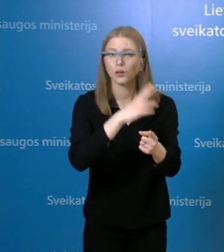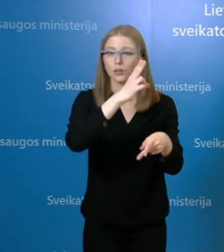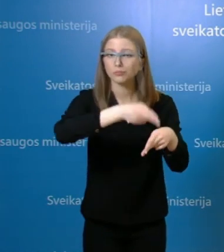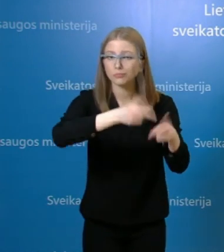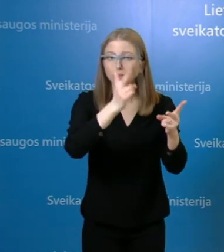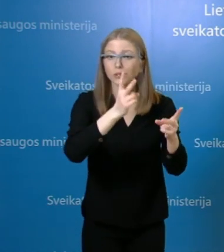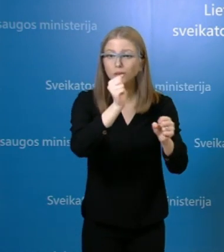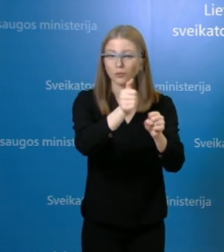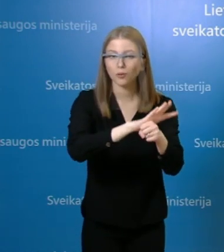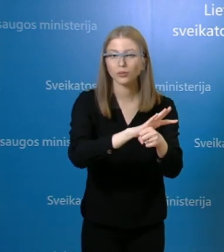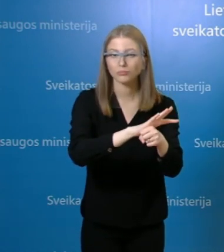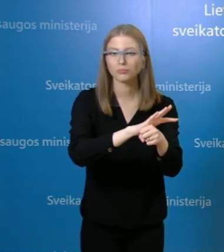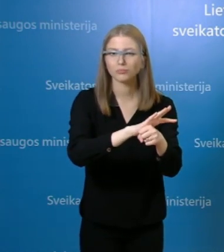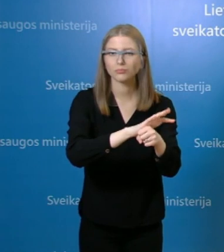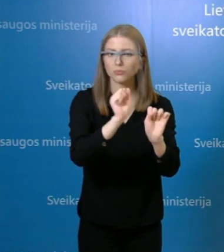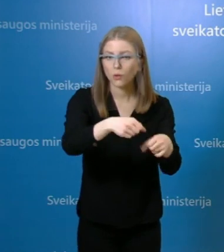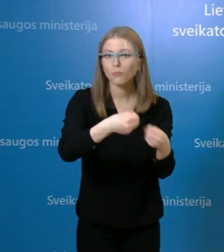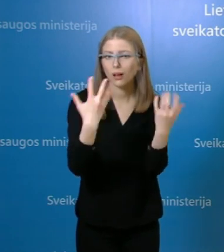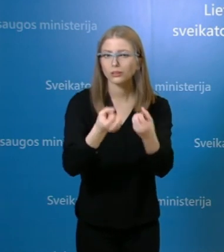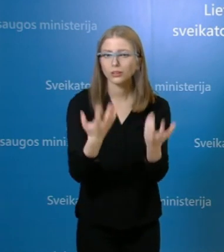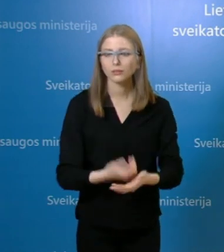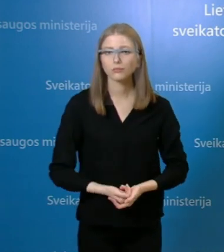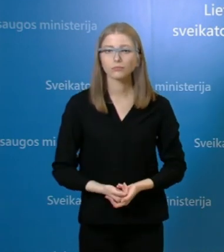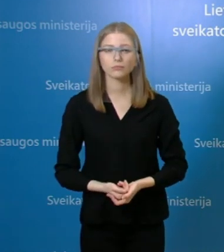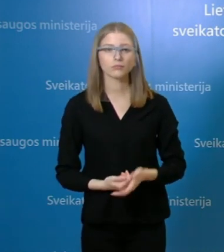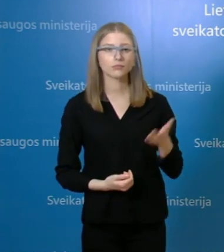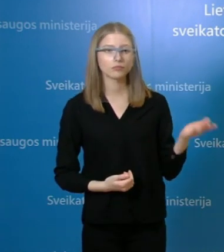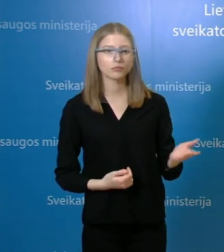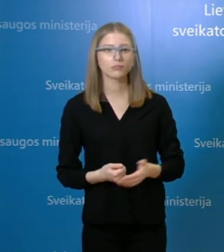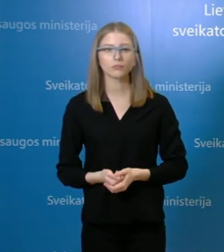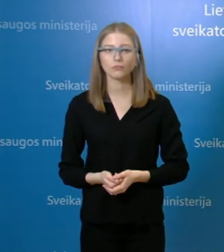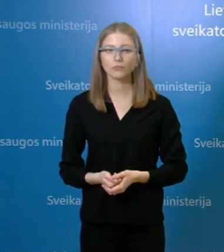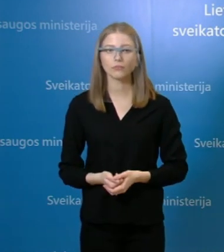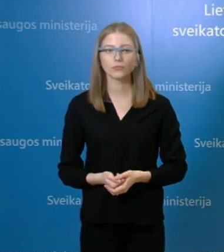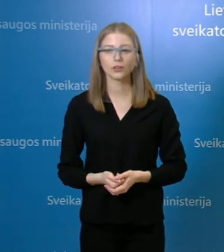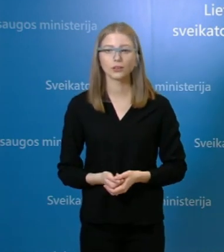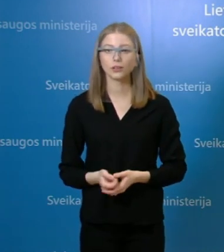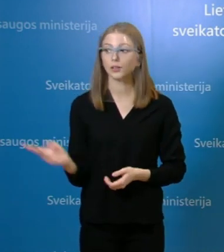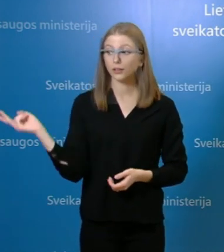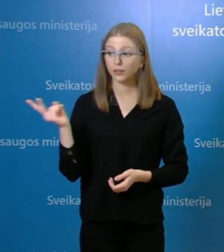slugytuose, gal grėtumėt, paaiškinti, ačiūrėtų turi tuomenyje. Tai panašu, kad jos susitiko su